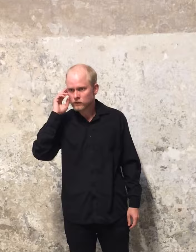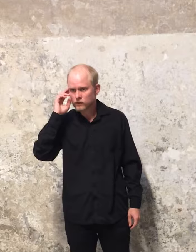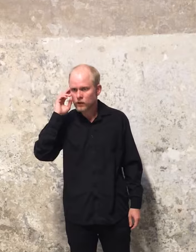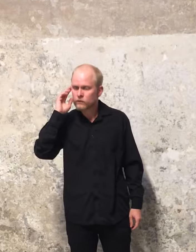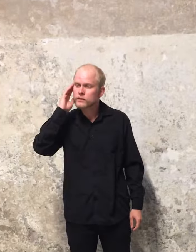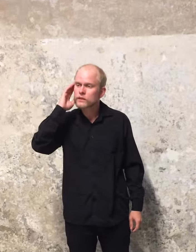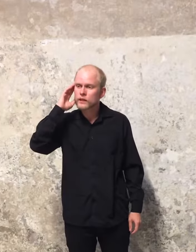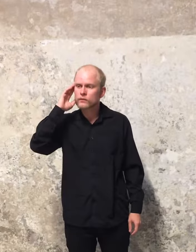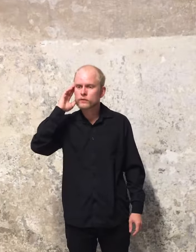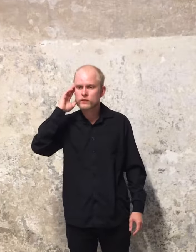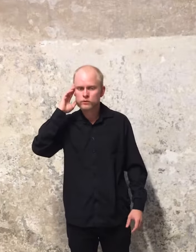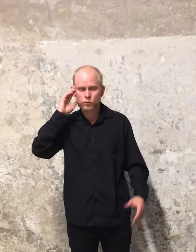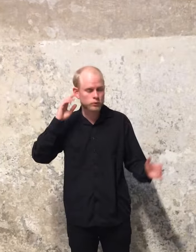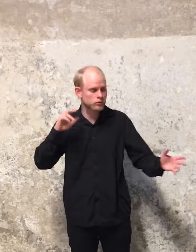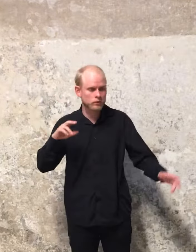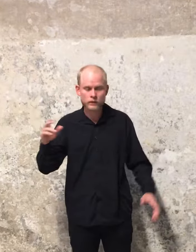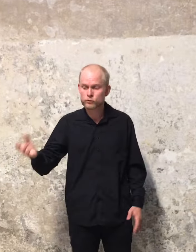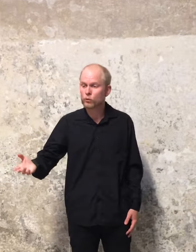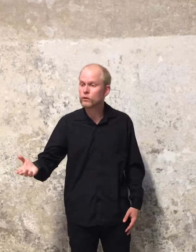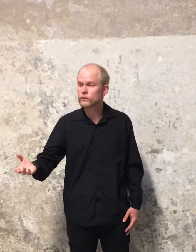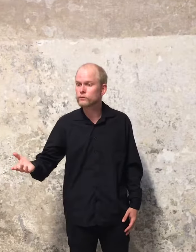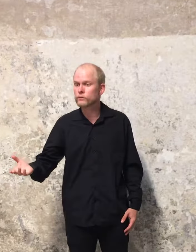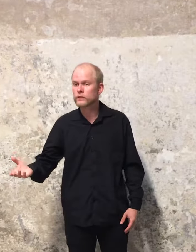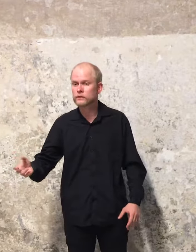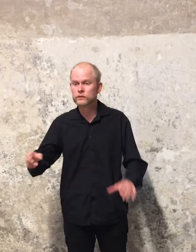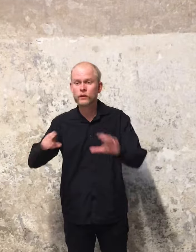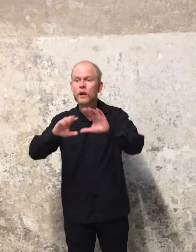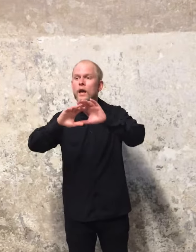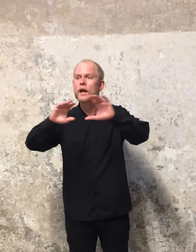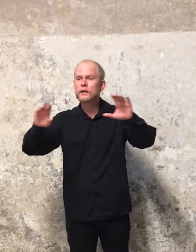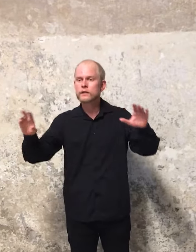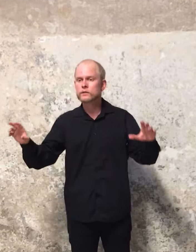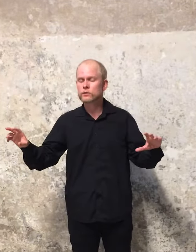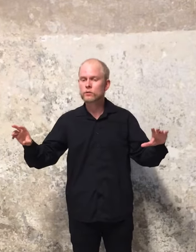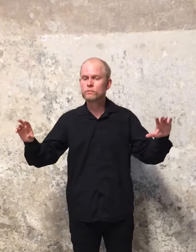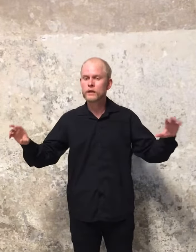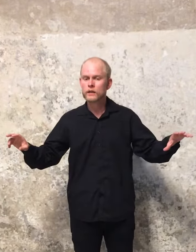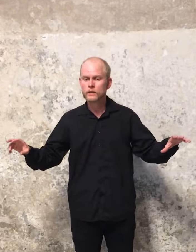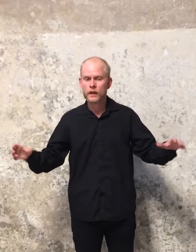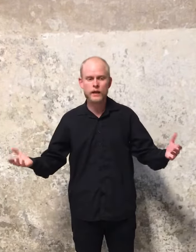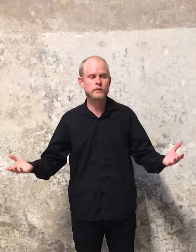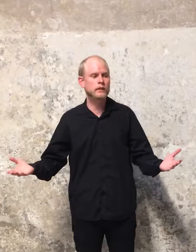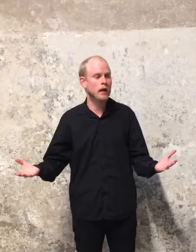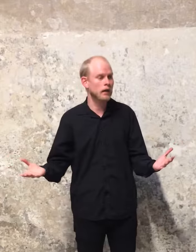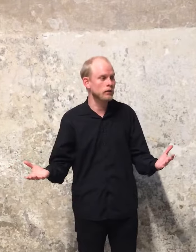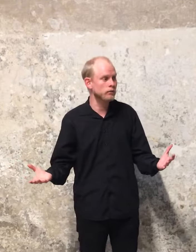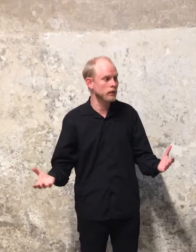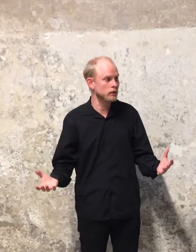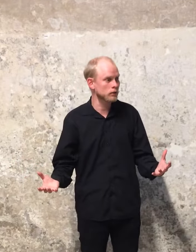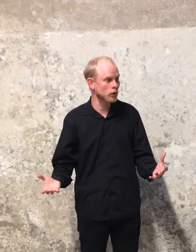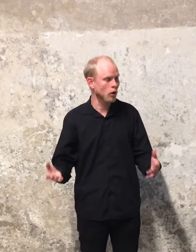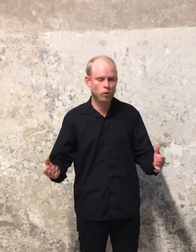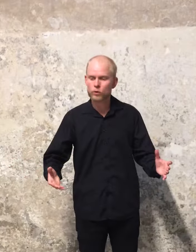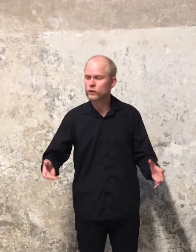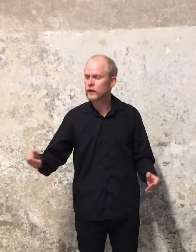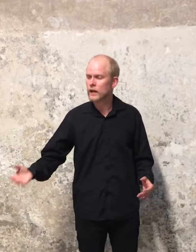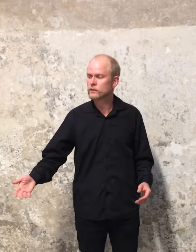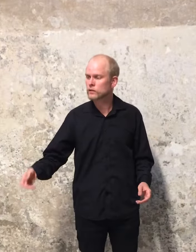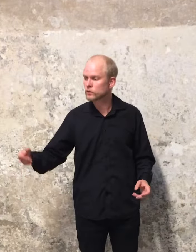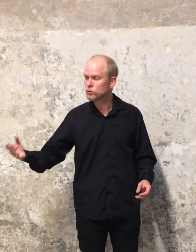Visningerne findes, høsten, historien findes, halviges kommentherskarene findes. Hårderne, herskerne,